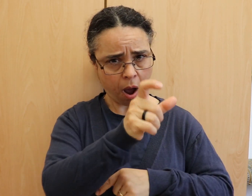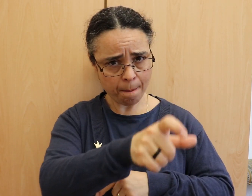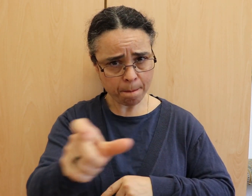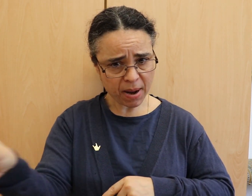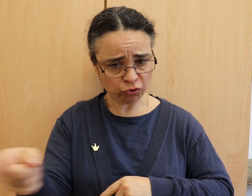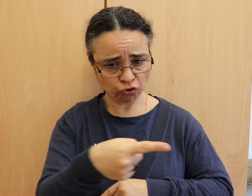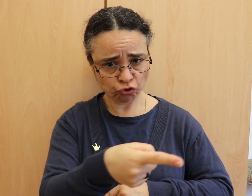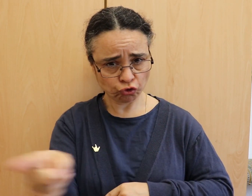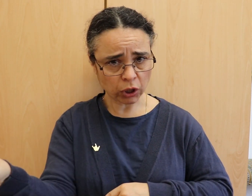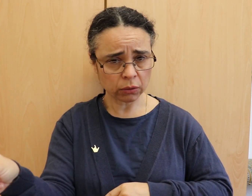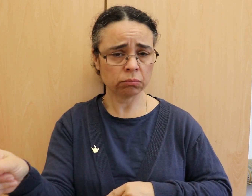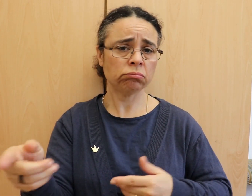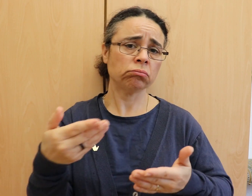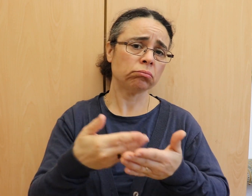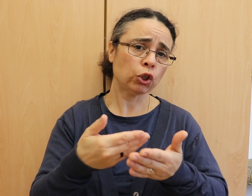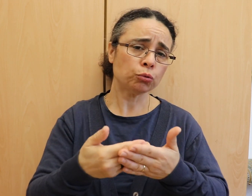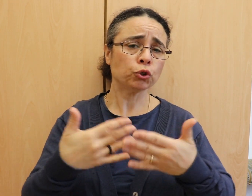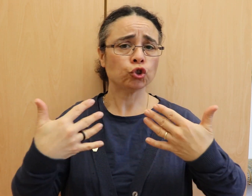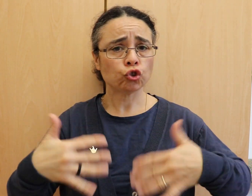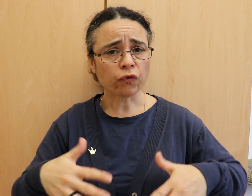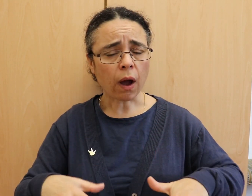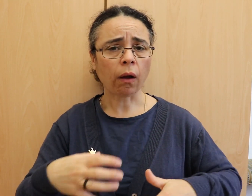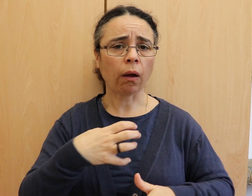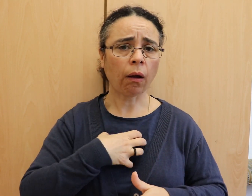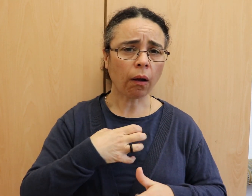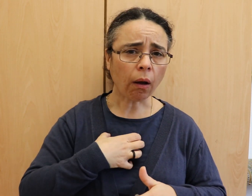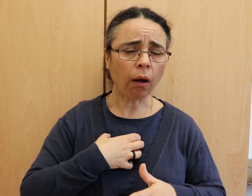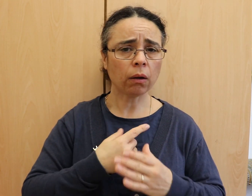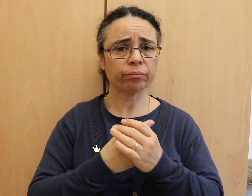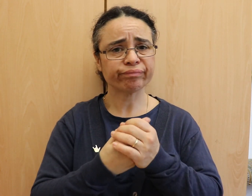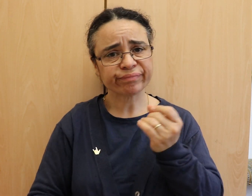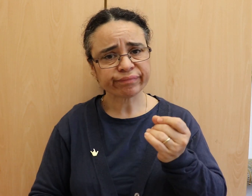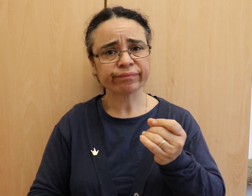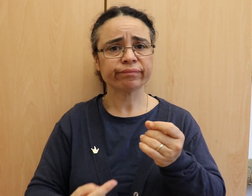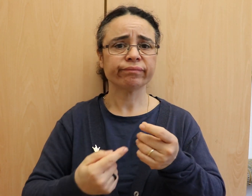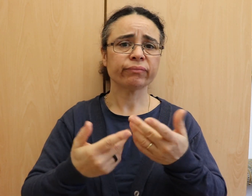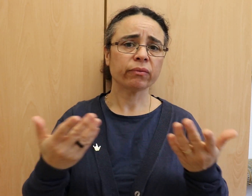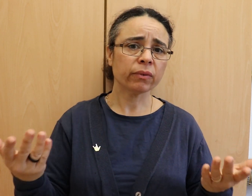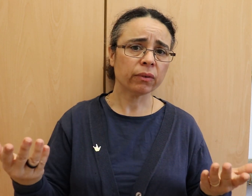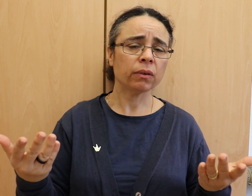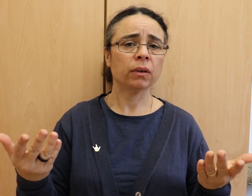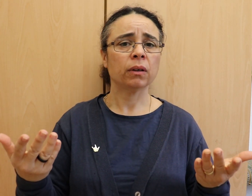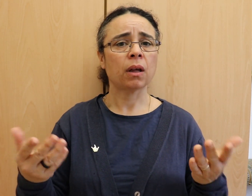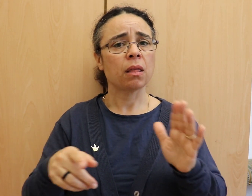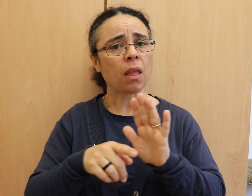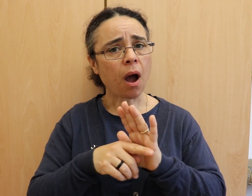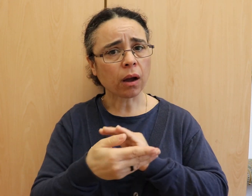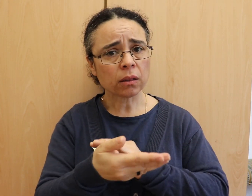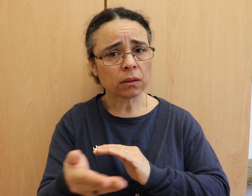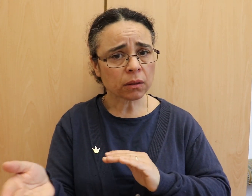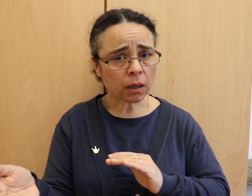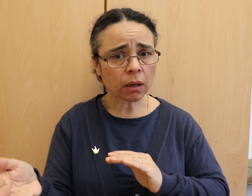die an den Rändern des Lebens und am Rand der Gesellschaft stehen. Durch seine